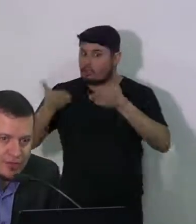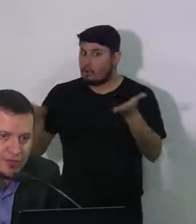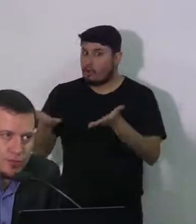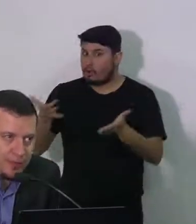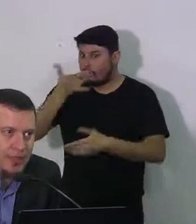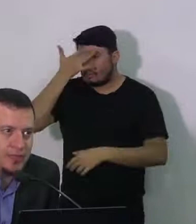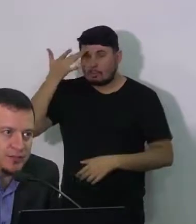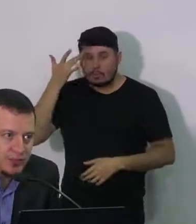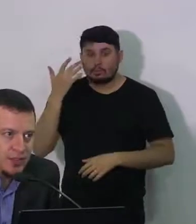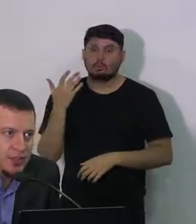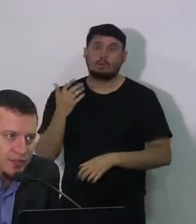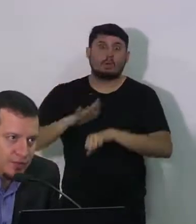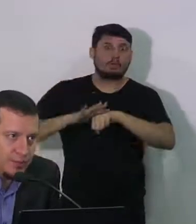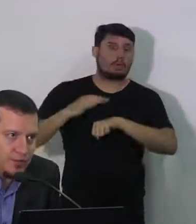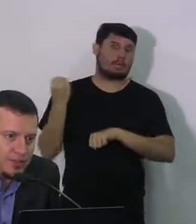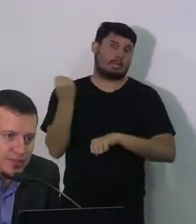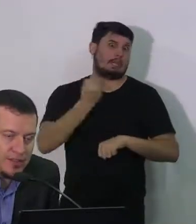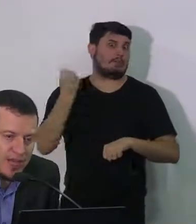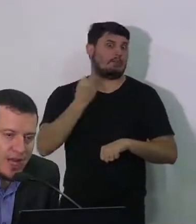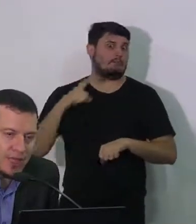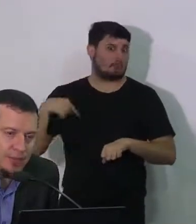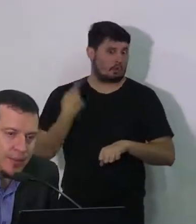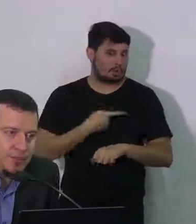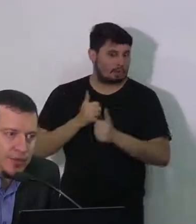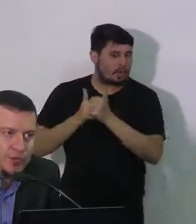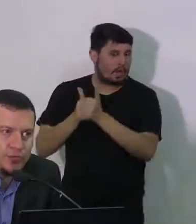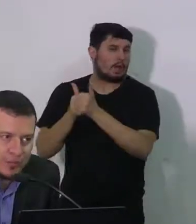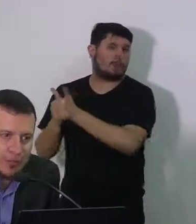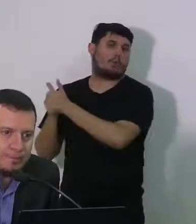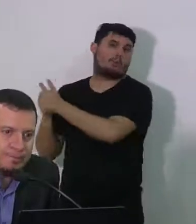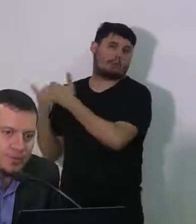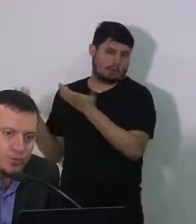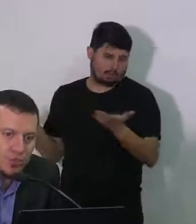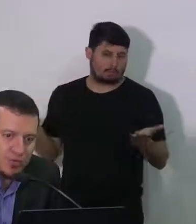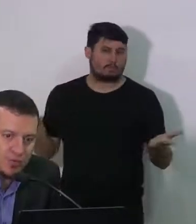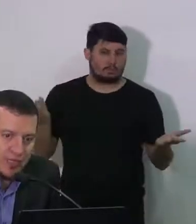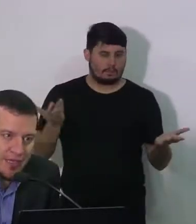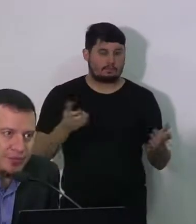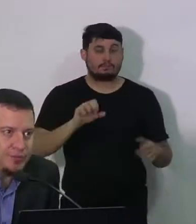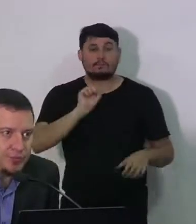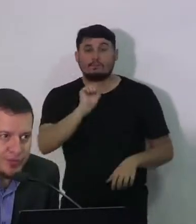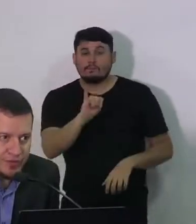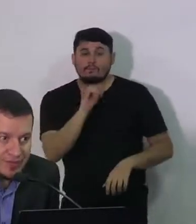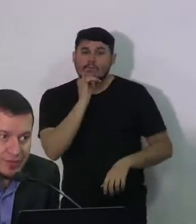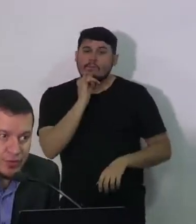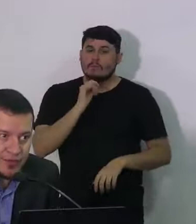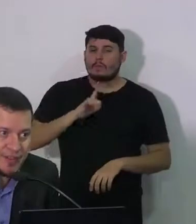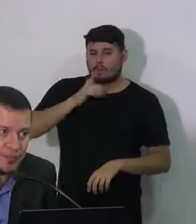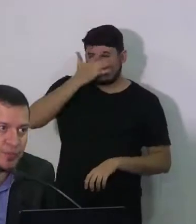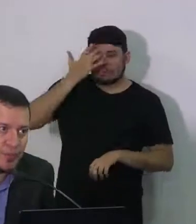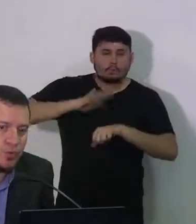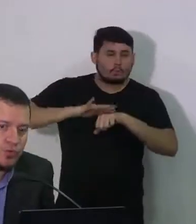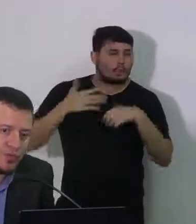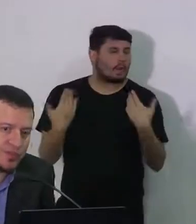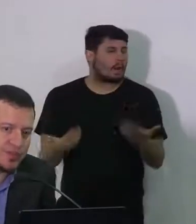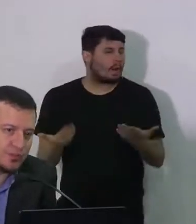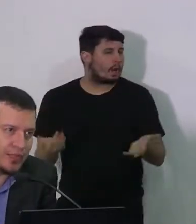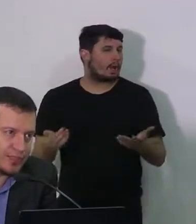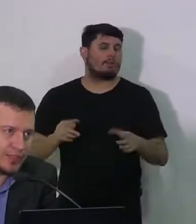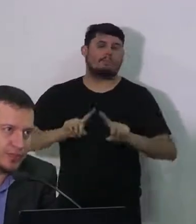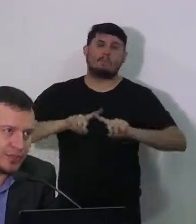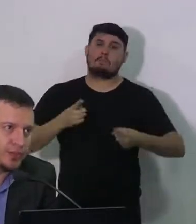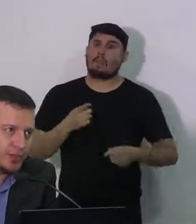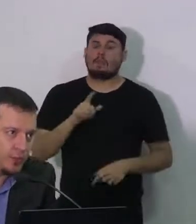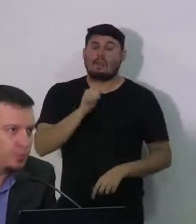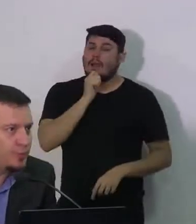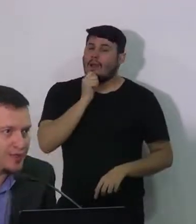casos graves têm sido acompanhados. Isso é importante ser destacado. Mesmo que eu não tenha nos casos leves, muitas vezes, a notificação, porque eu não consigo fazer